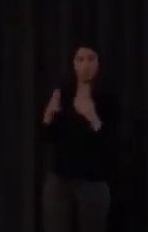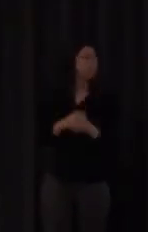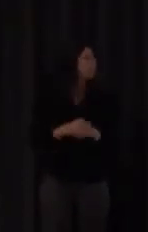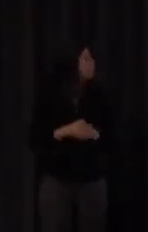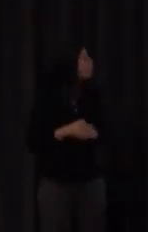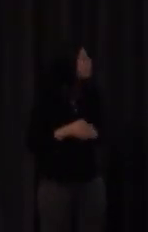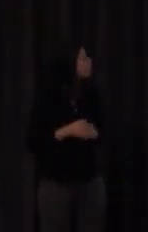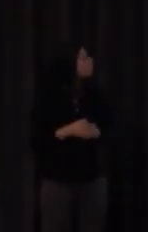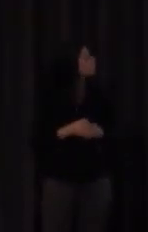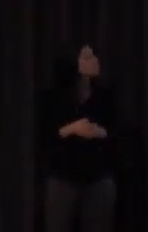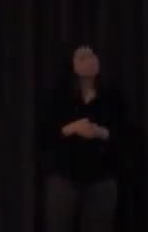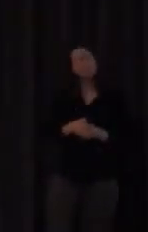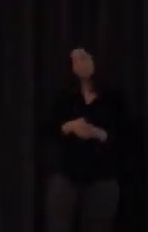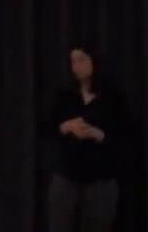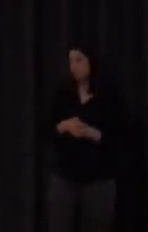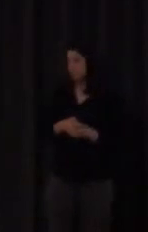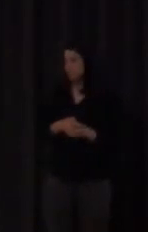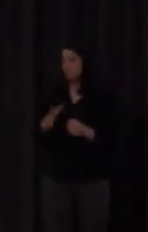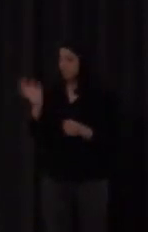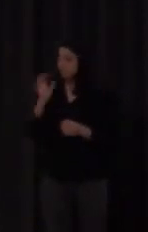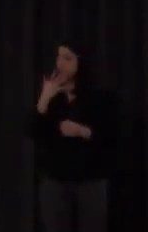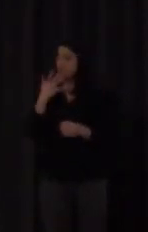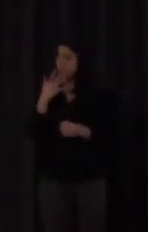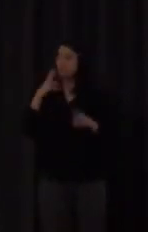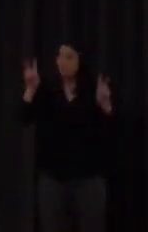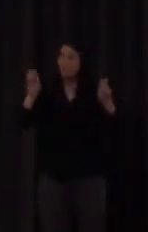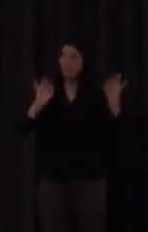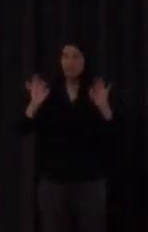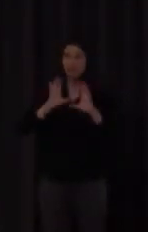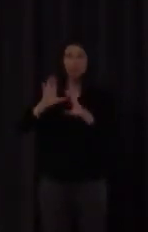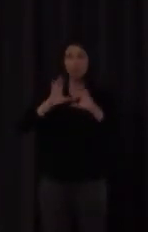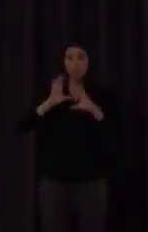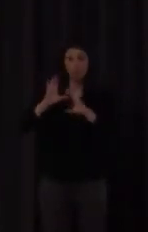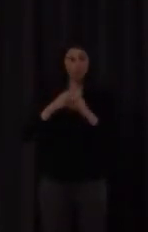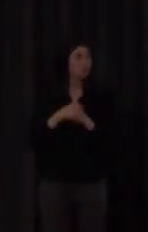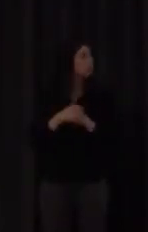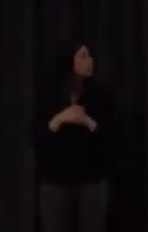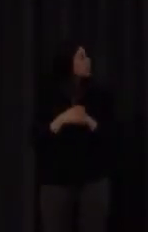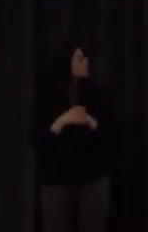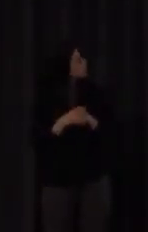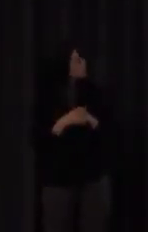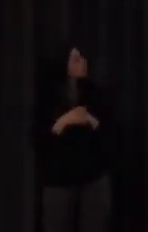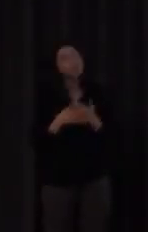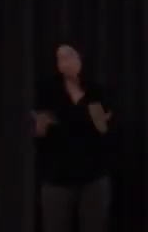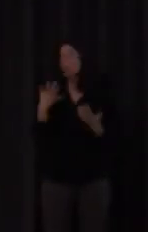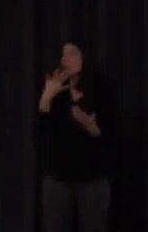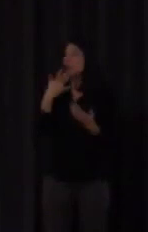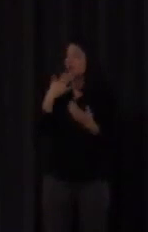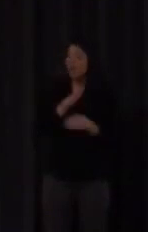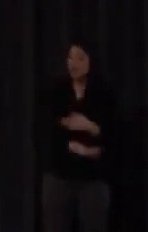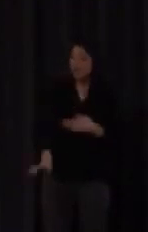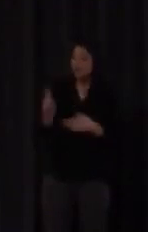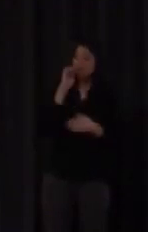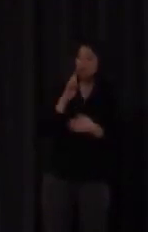además de esto pues el asunto de la comunicación del alumnado sordo con sus padres con sus